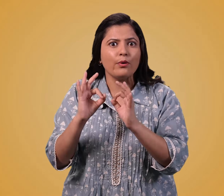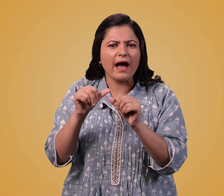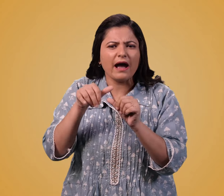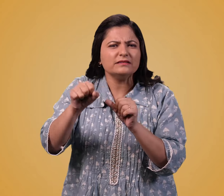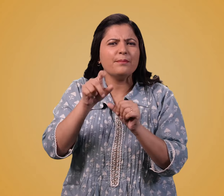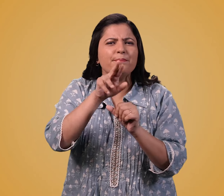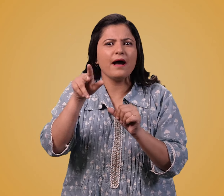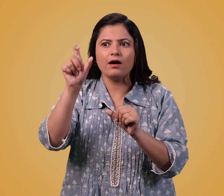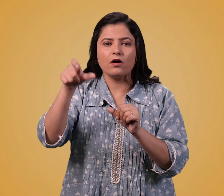हैं क्या यह आश्चरेजनक